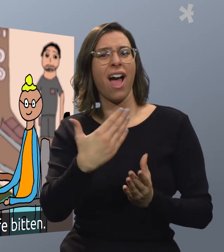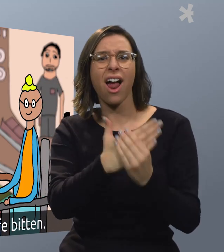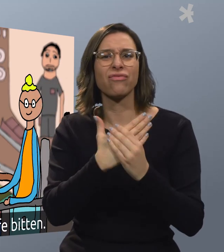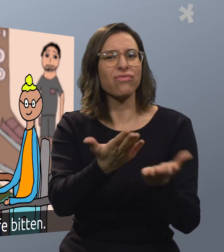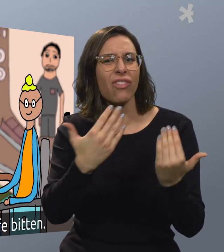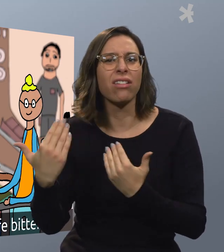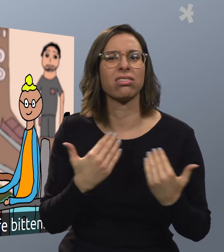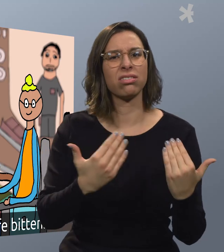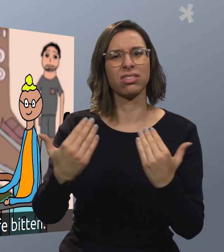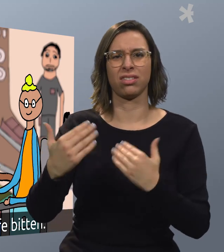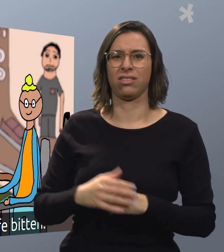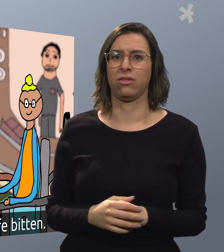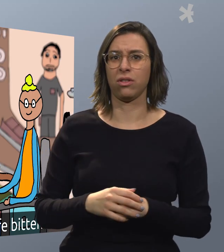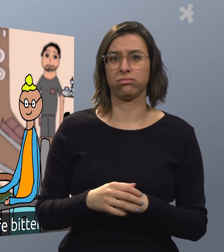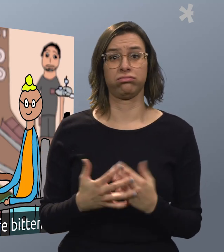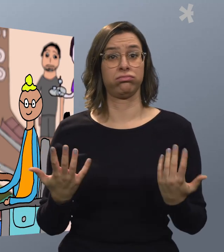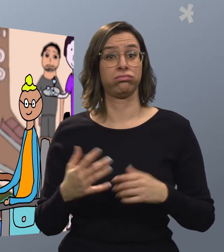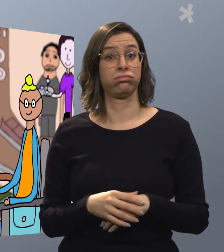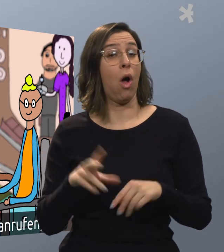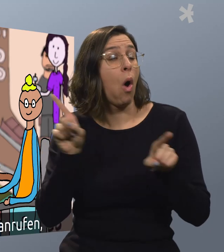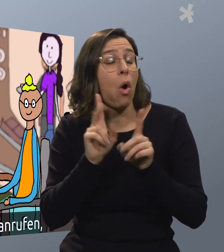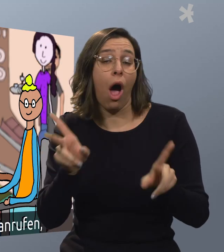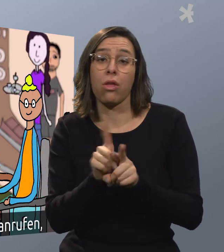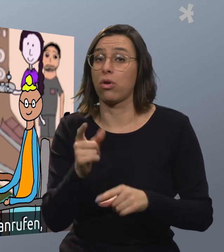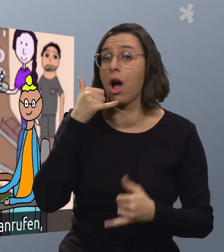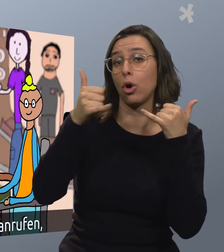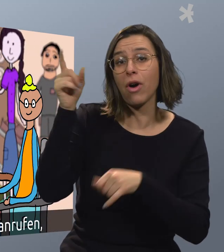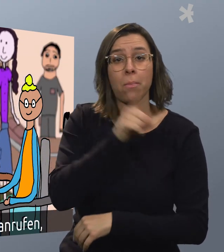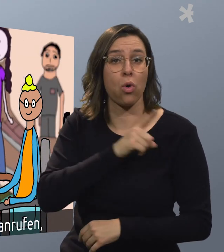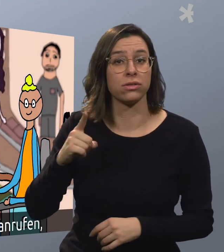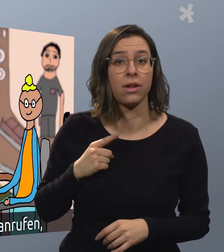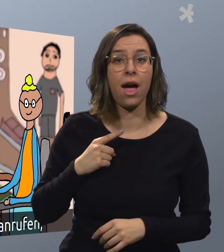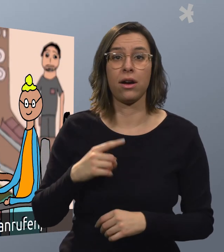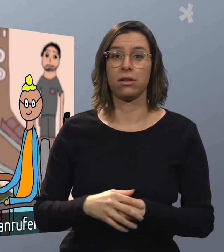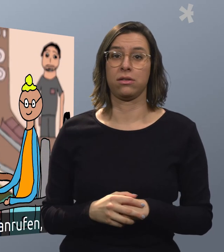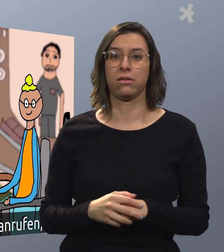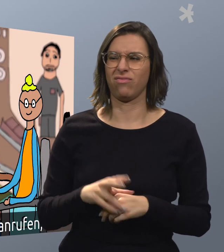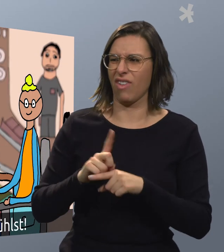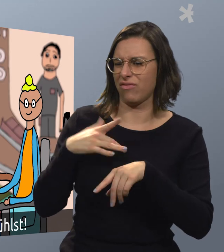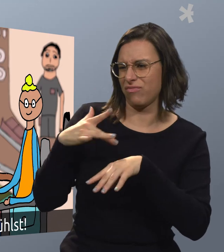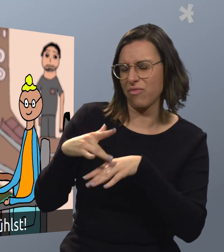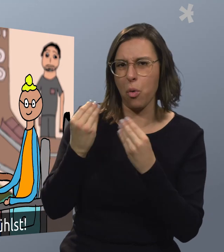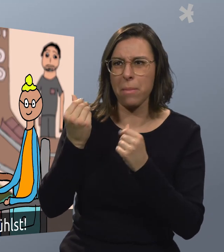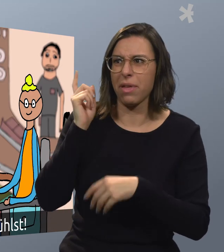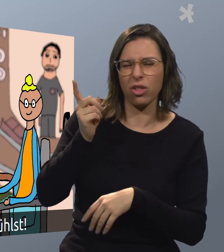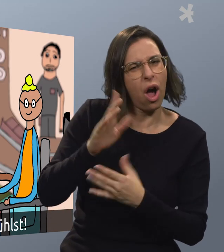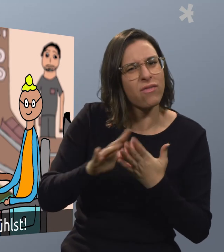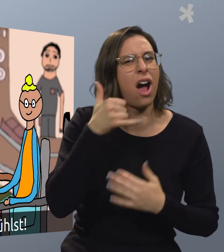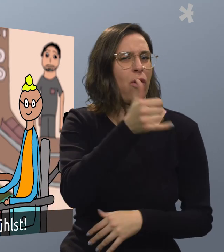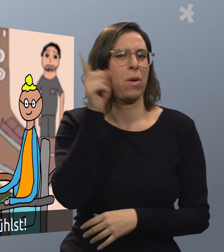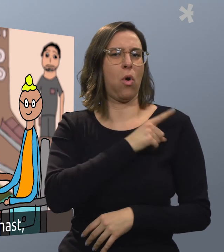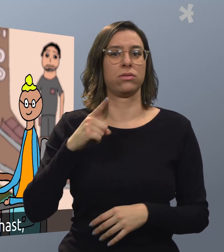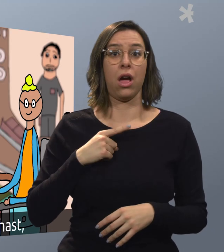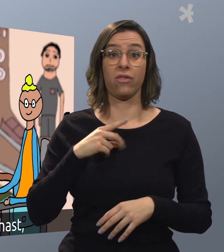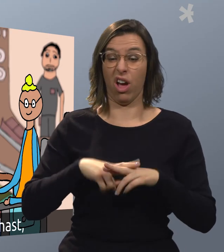Du kannst jemanden um Hilfe bitten. Du kannst auch die Polizei anrufen, wenn du dich bedroht